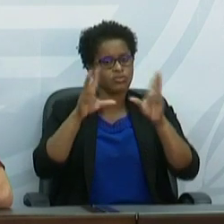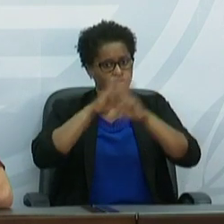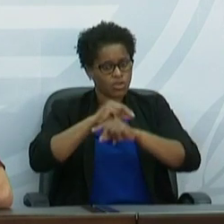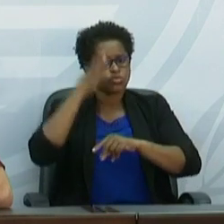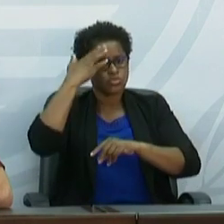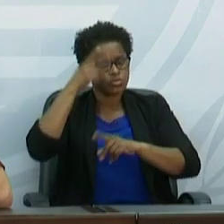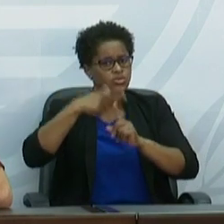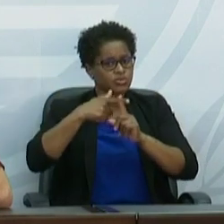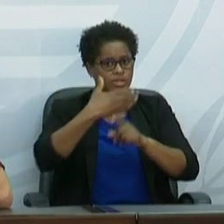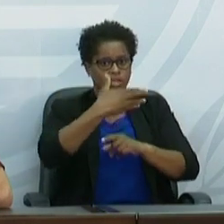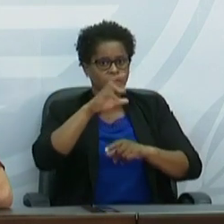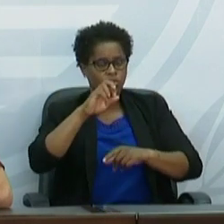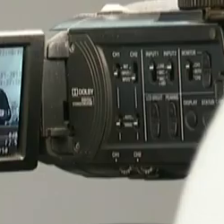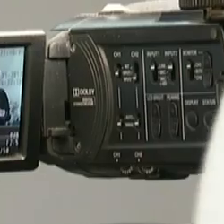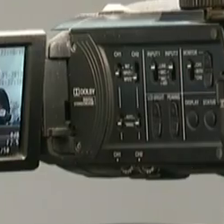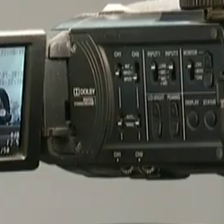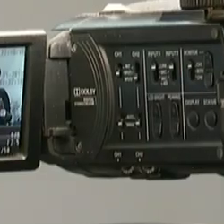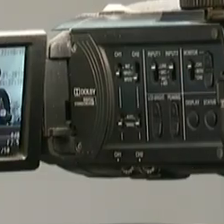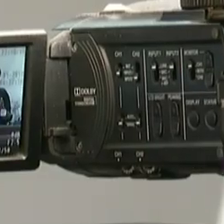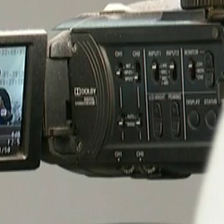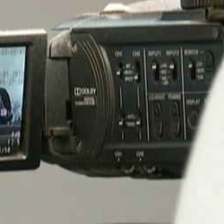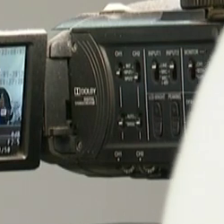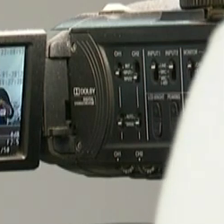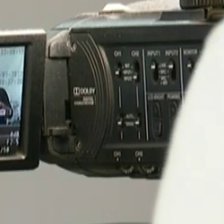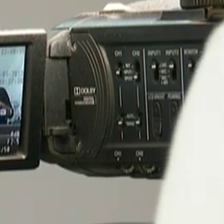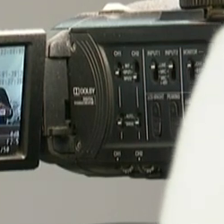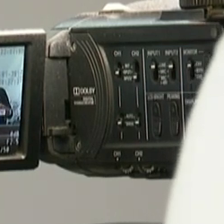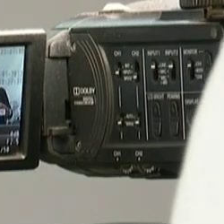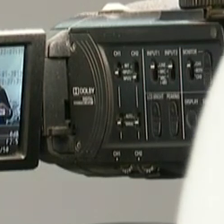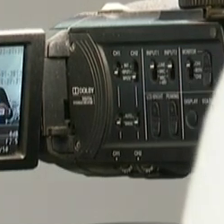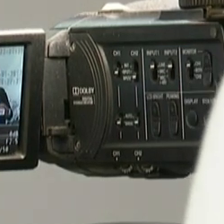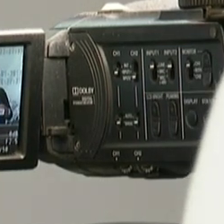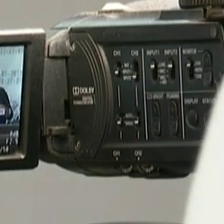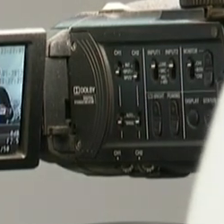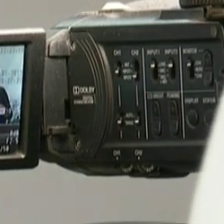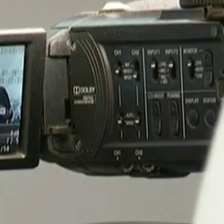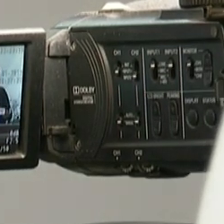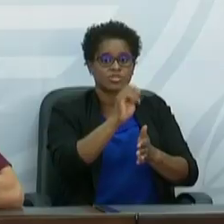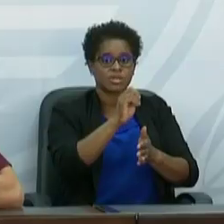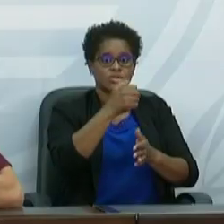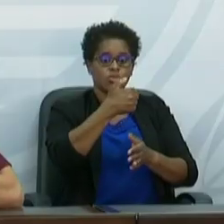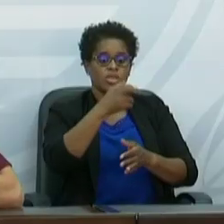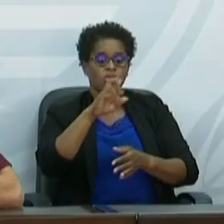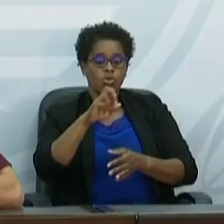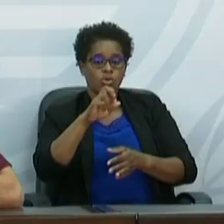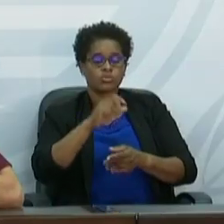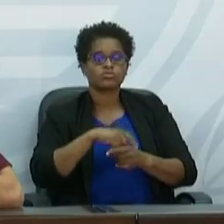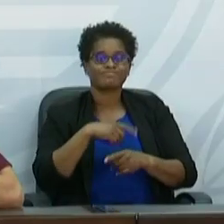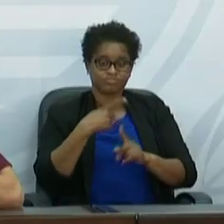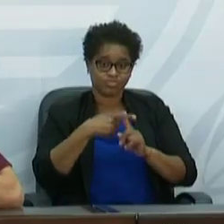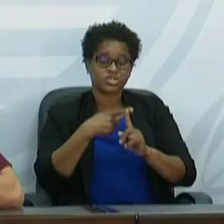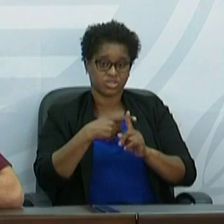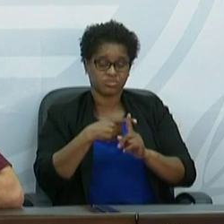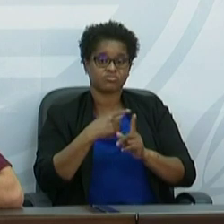positividade de 18,7%. Neste momento, nós temos um total de 3.058 casos ativos,